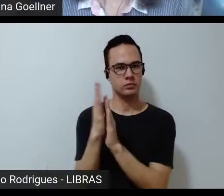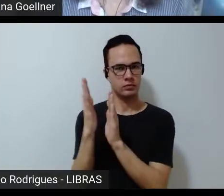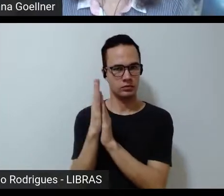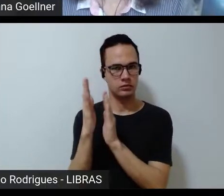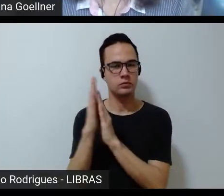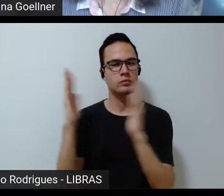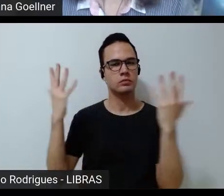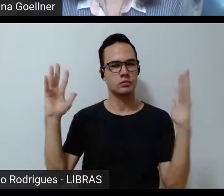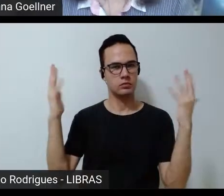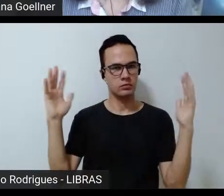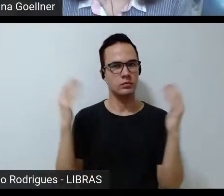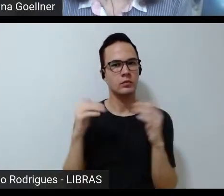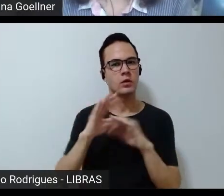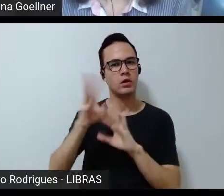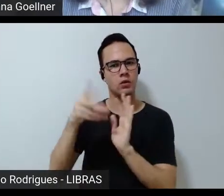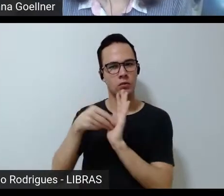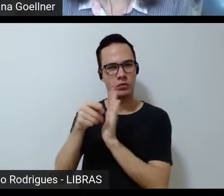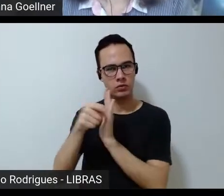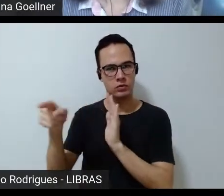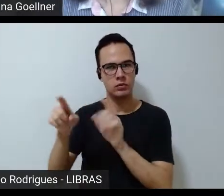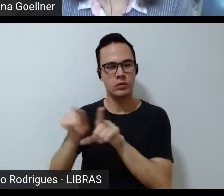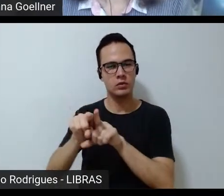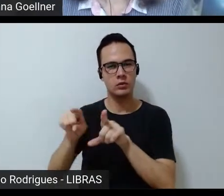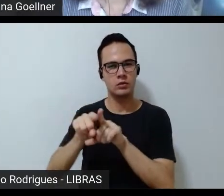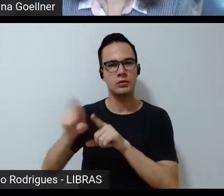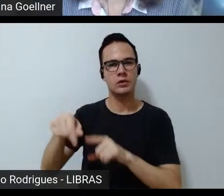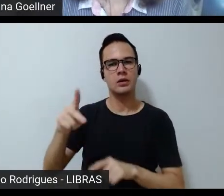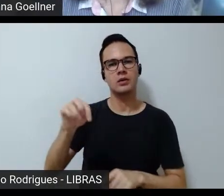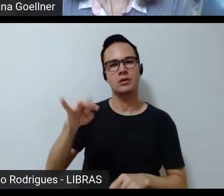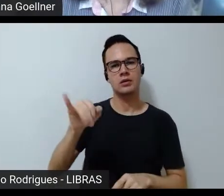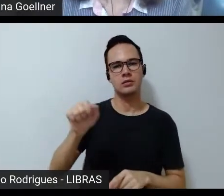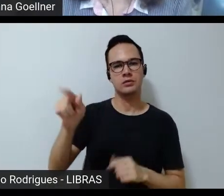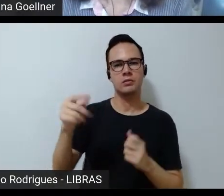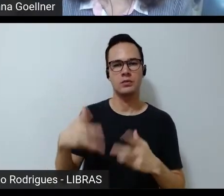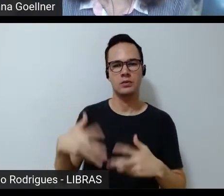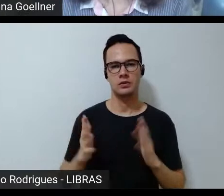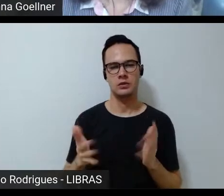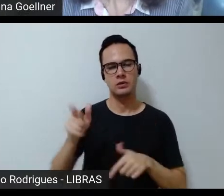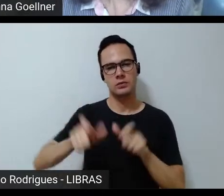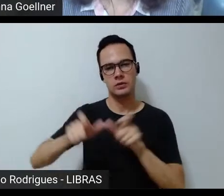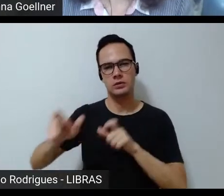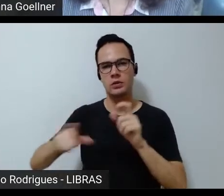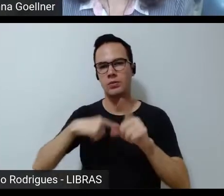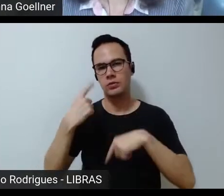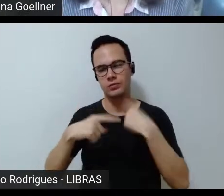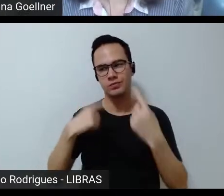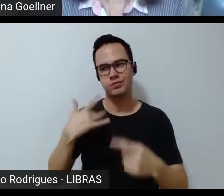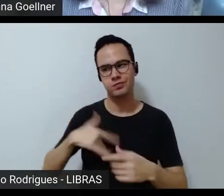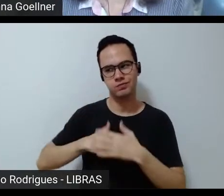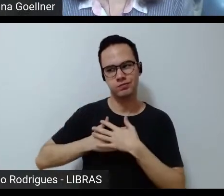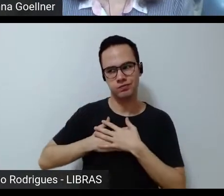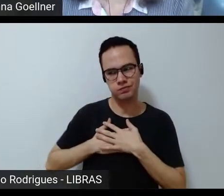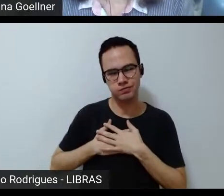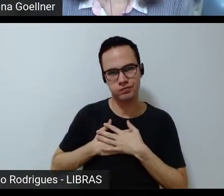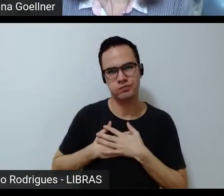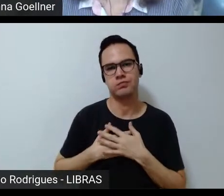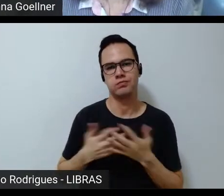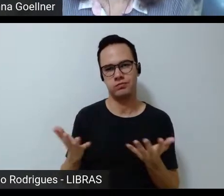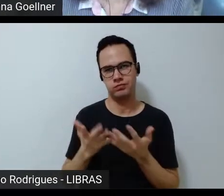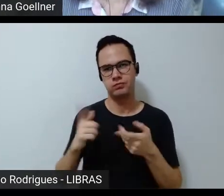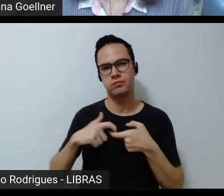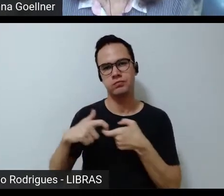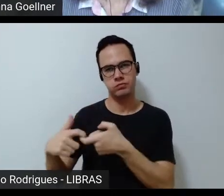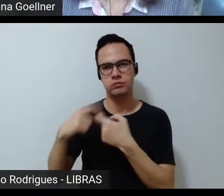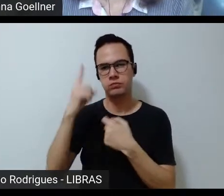a essas pessoas assim como a Kátia já falou aquelas pessoas que perderam entes queridos nesse contexto